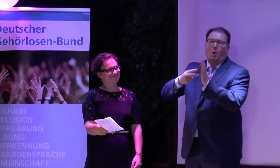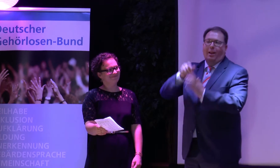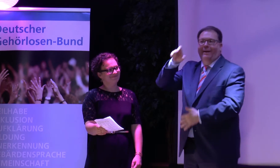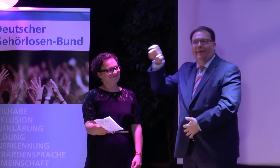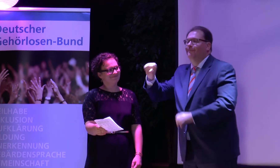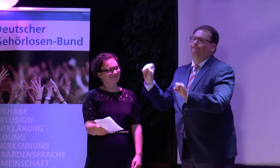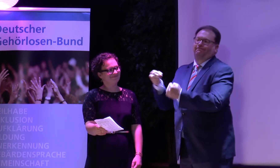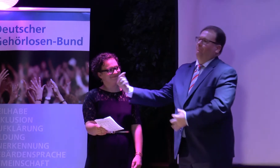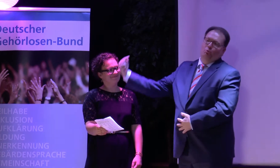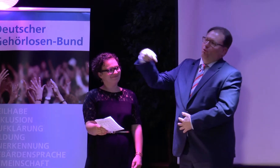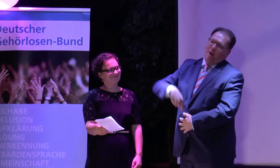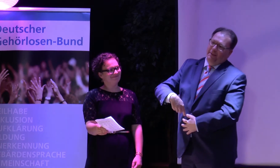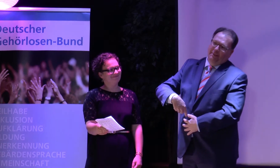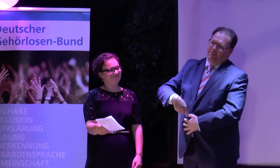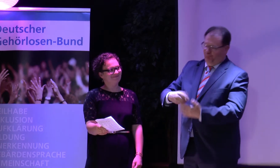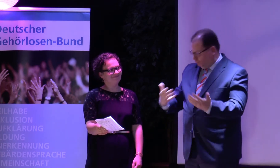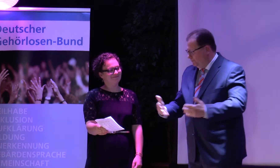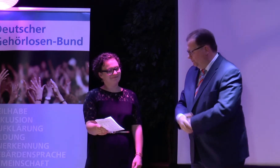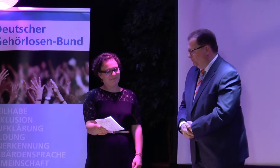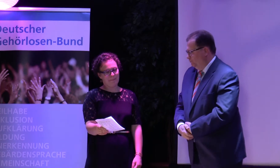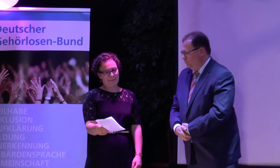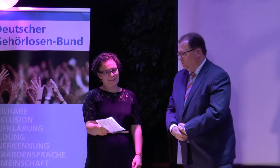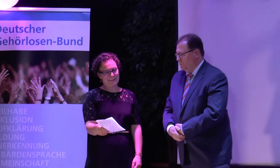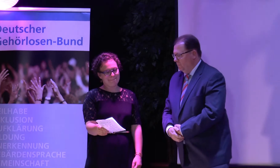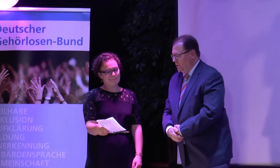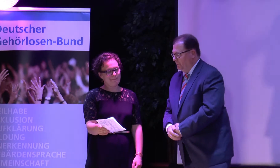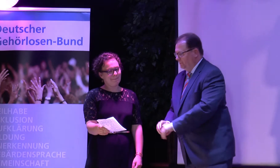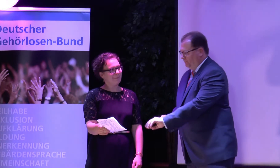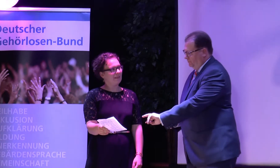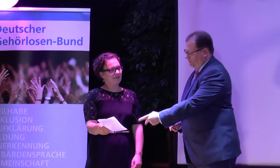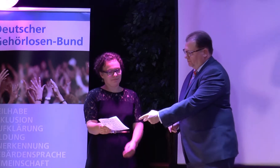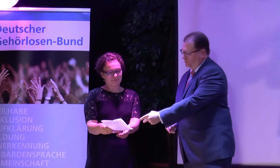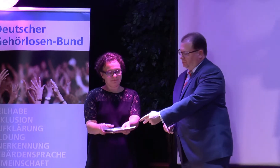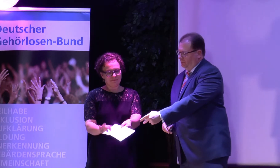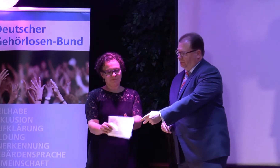Kontakt bleiben können. Es sind auch andere Politiker eingeladen, die aber leider nicht teilnehmen können.